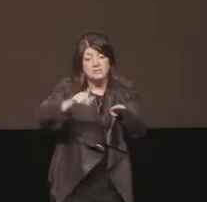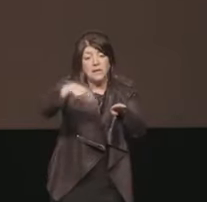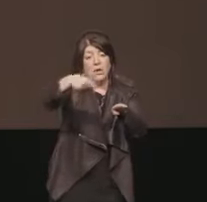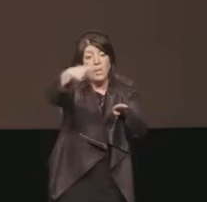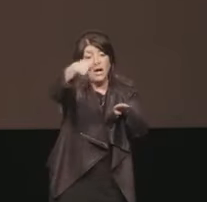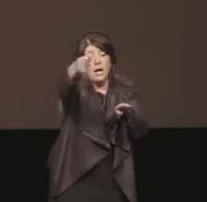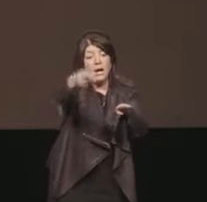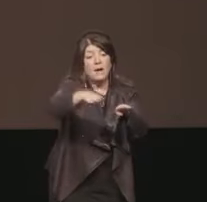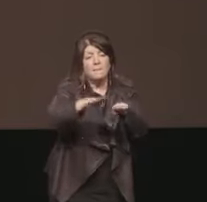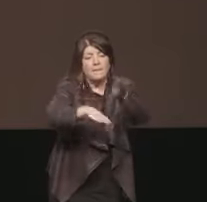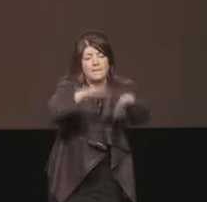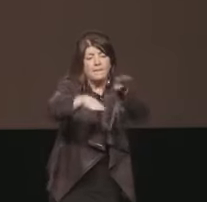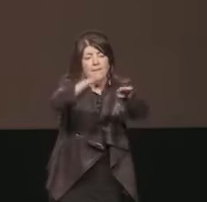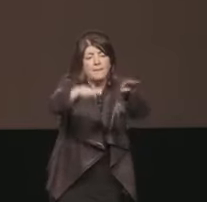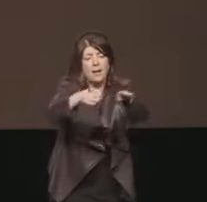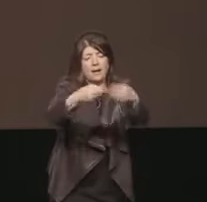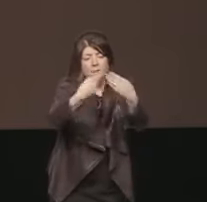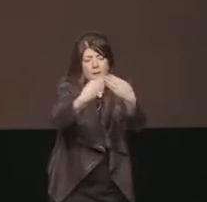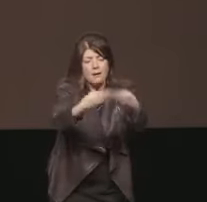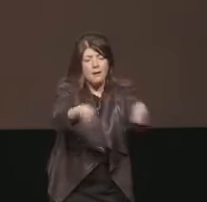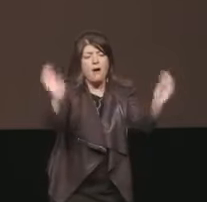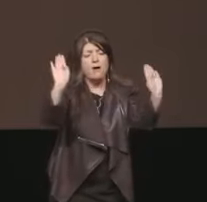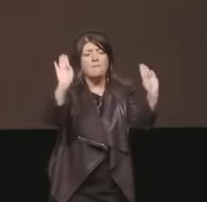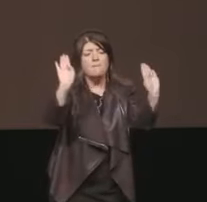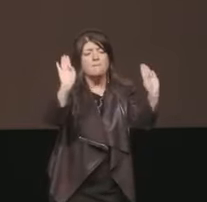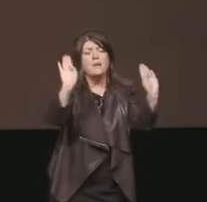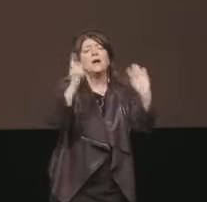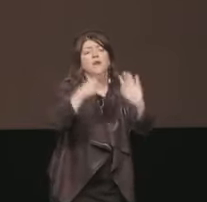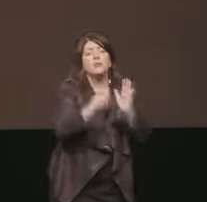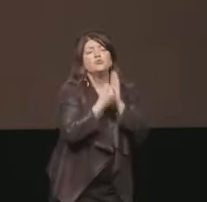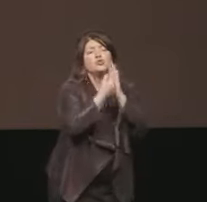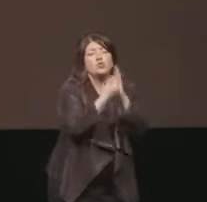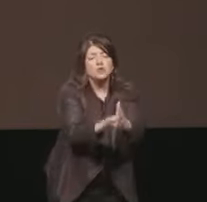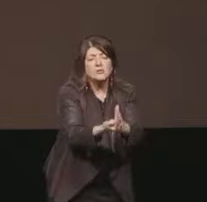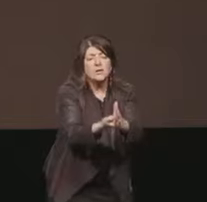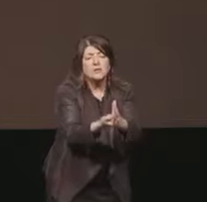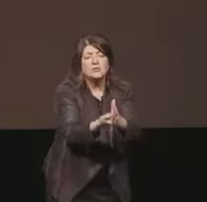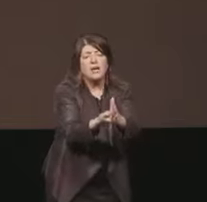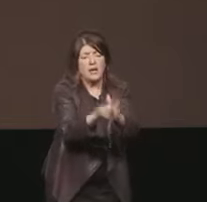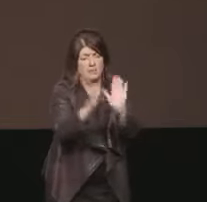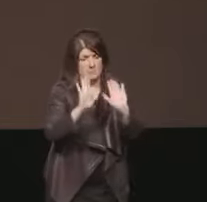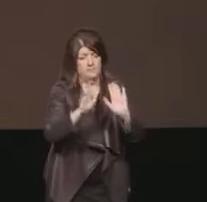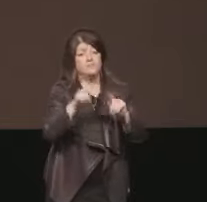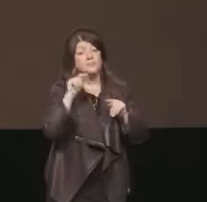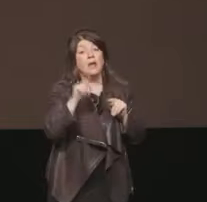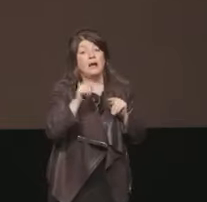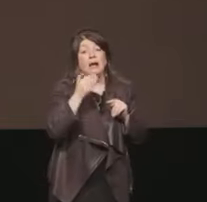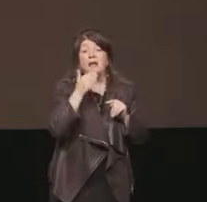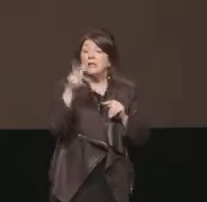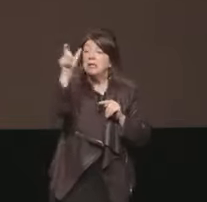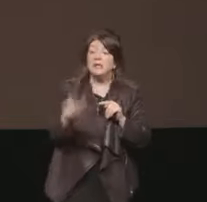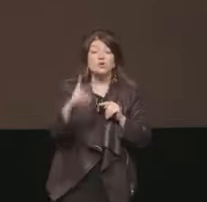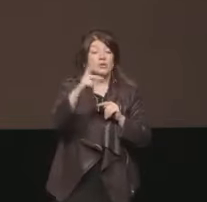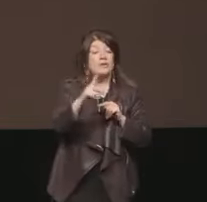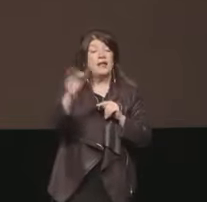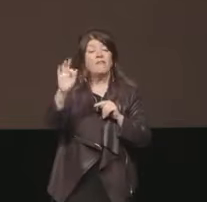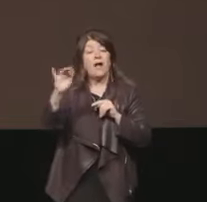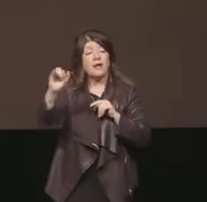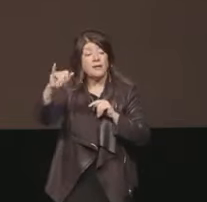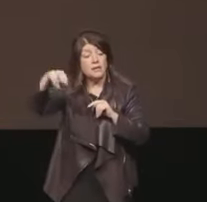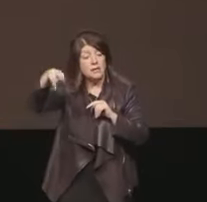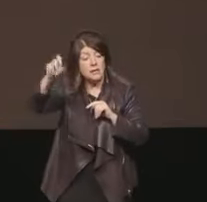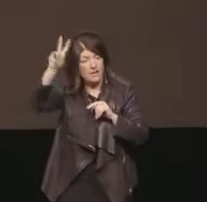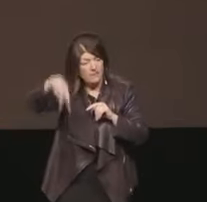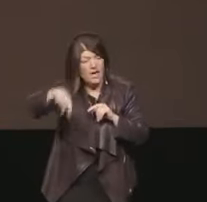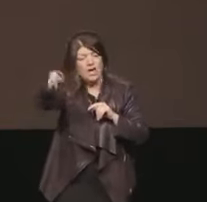responsabile e sostenibile. Ringrazio Stefania Farina che da anni si occupa di questi temi una grande professionista che si occupa di